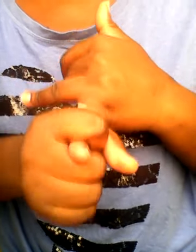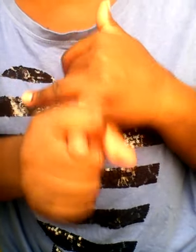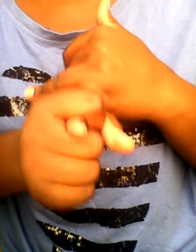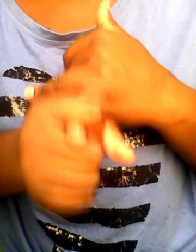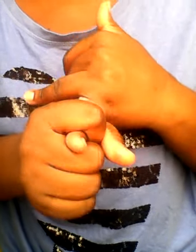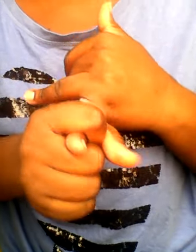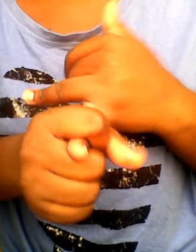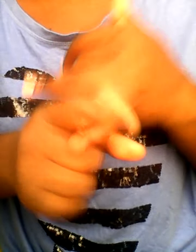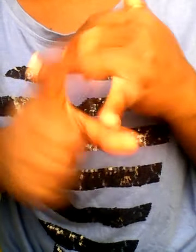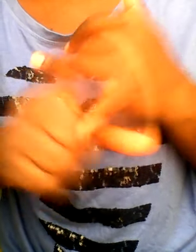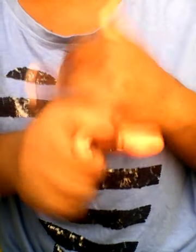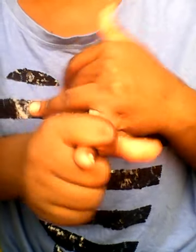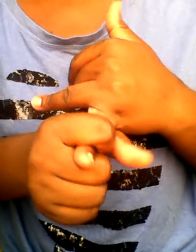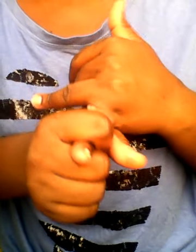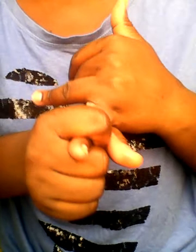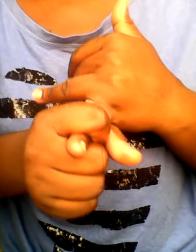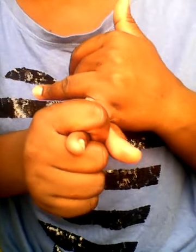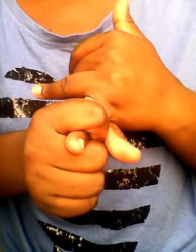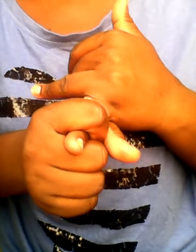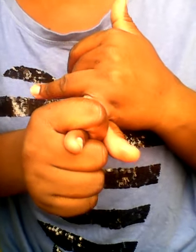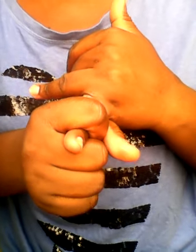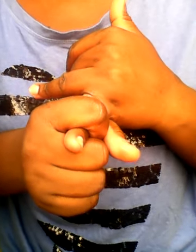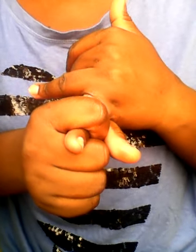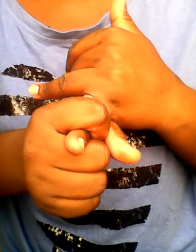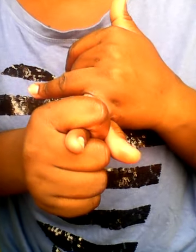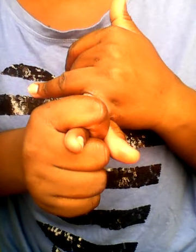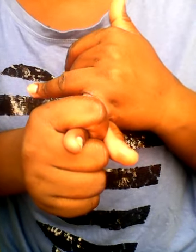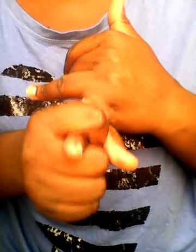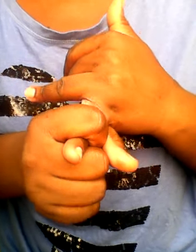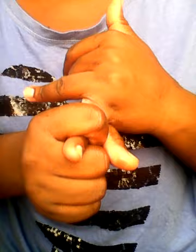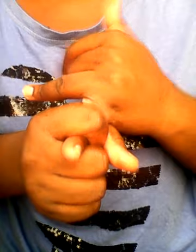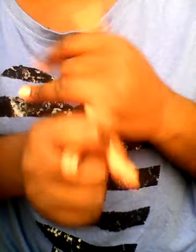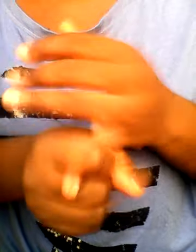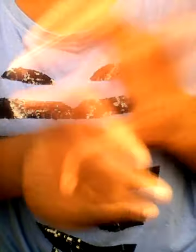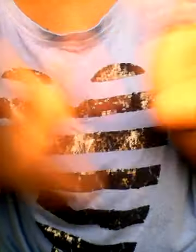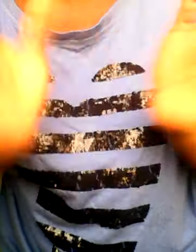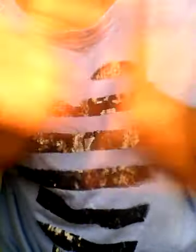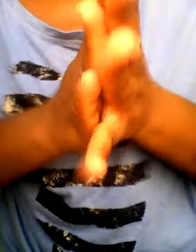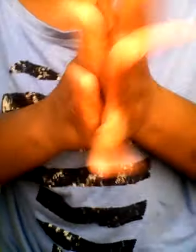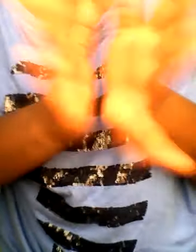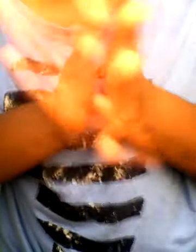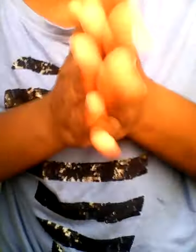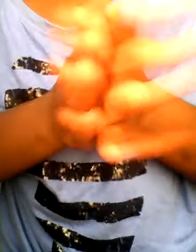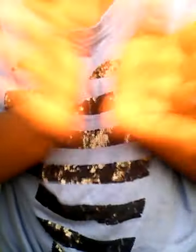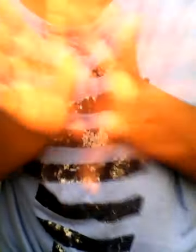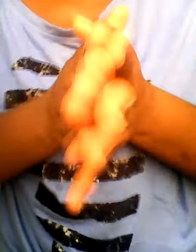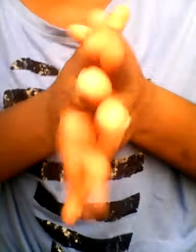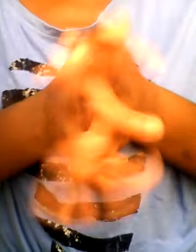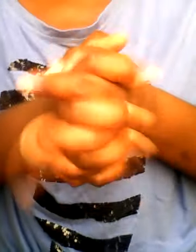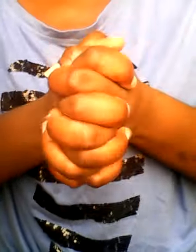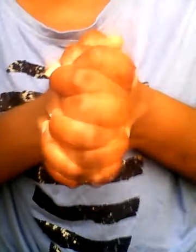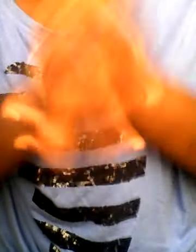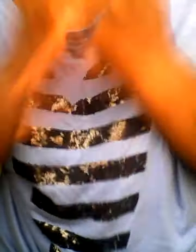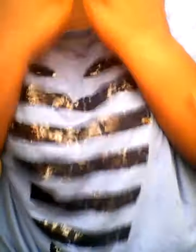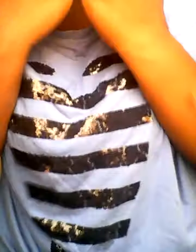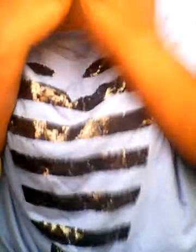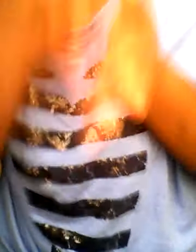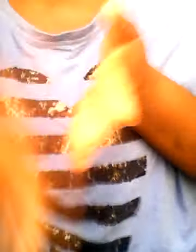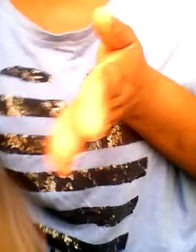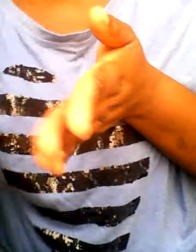bains froids des douches froides voilà j'espère que tout ira pour le mieux mouah